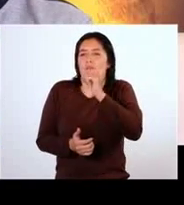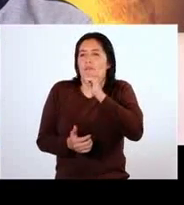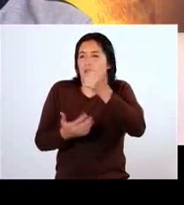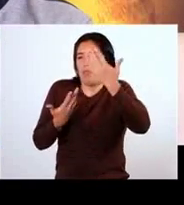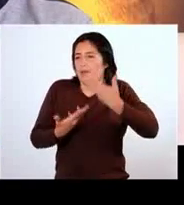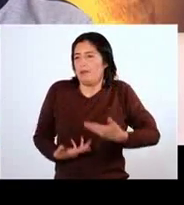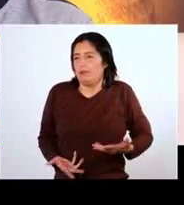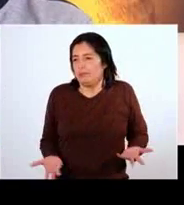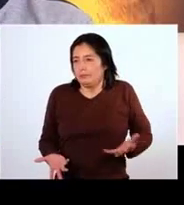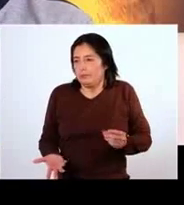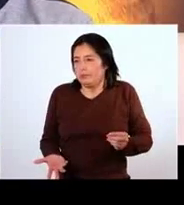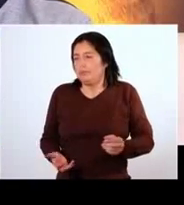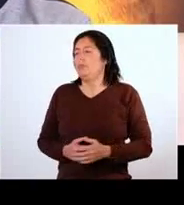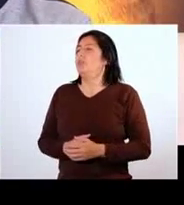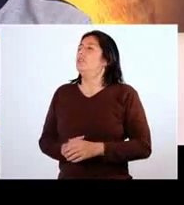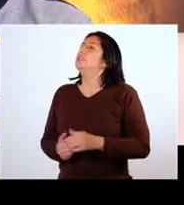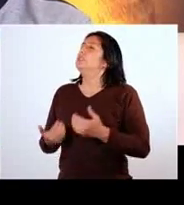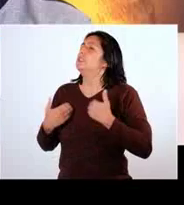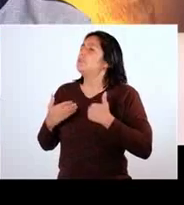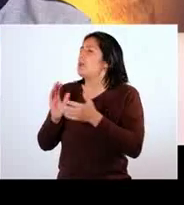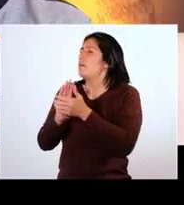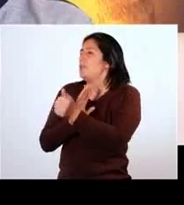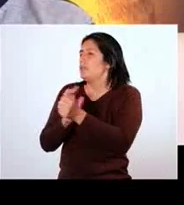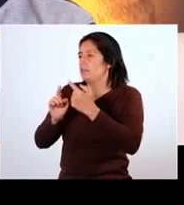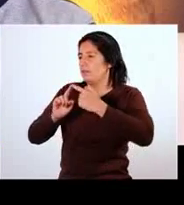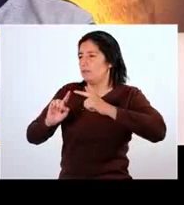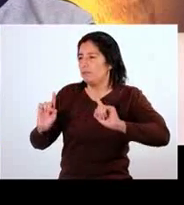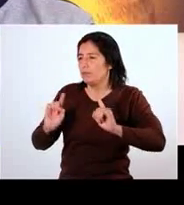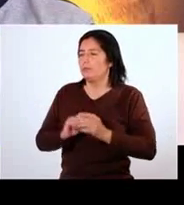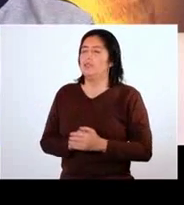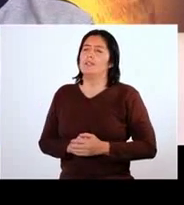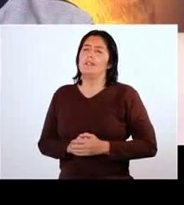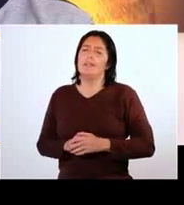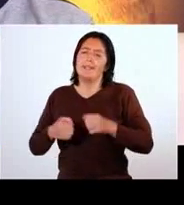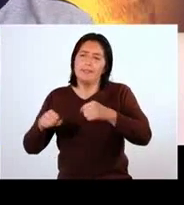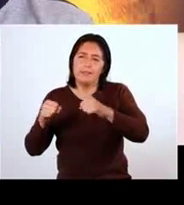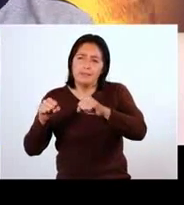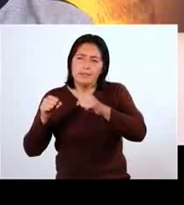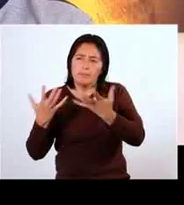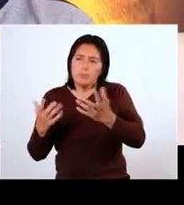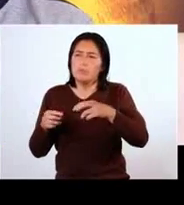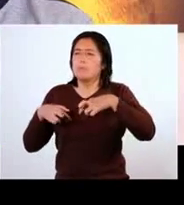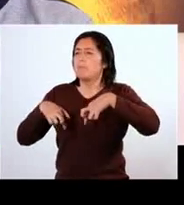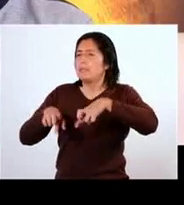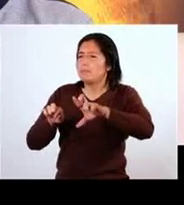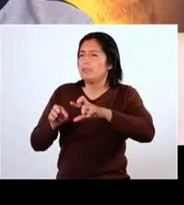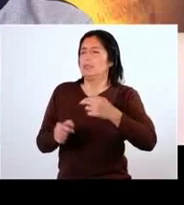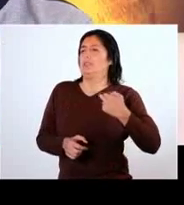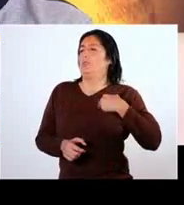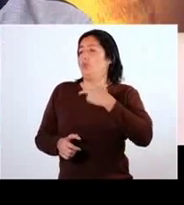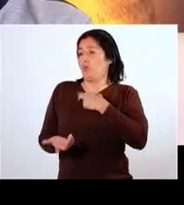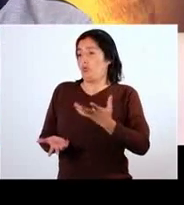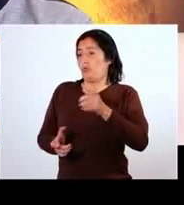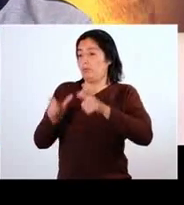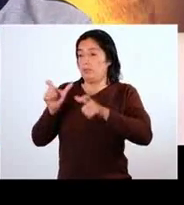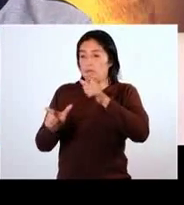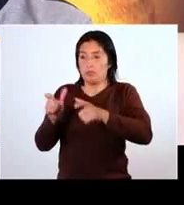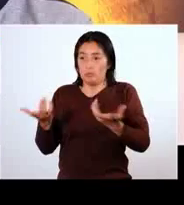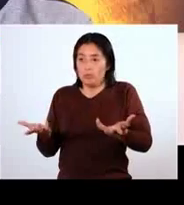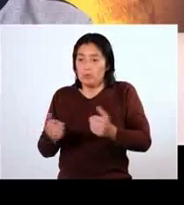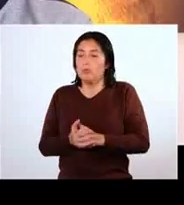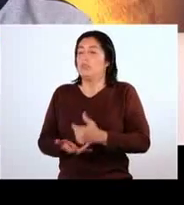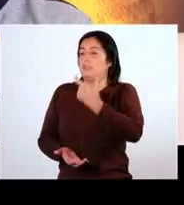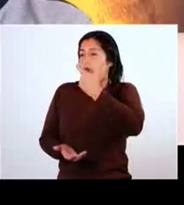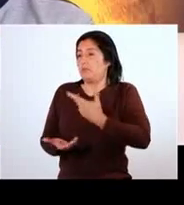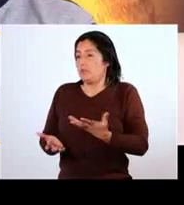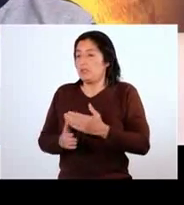función. Tenemos alguna habilidad diferente. El deporte nos permite a nosotros, los seres humanos y a personas con